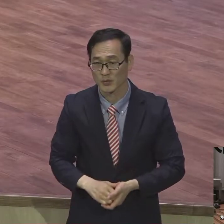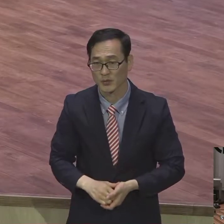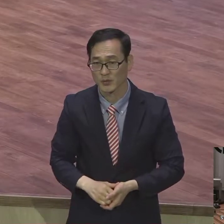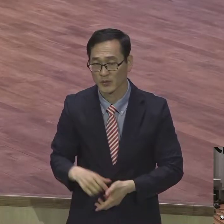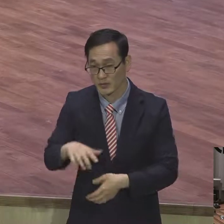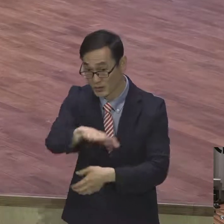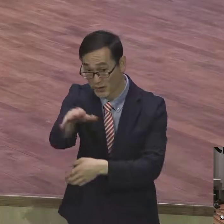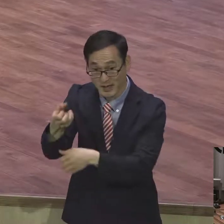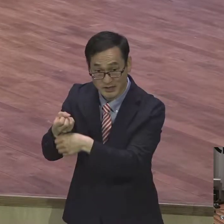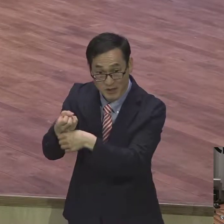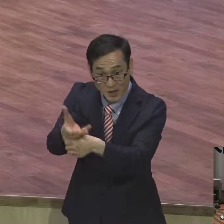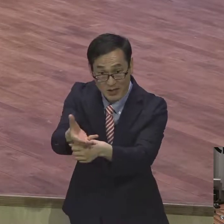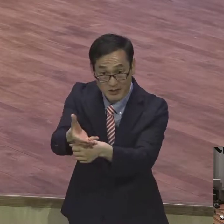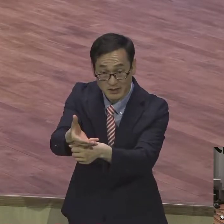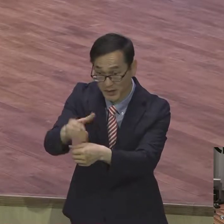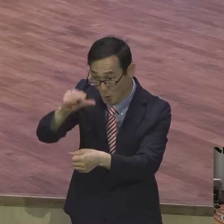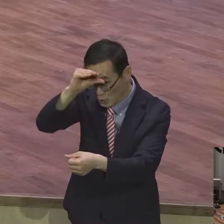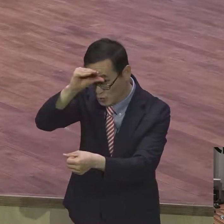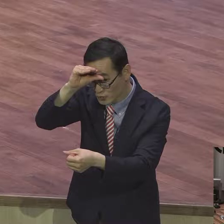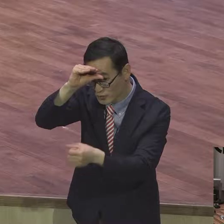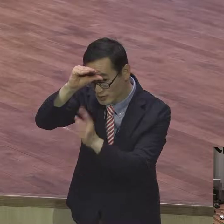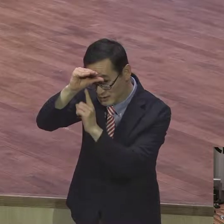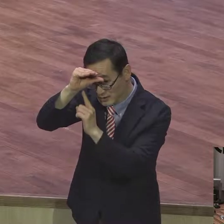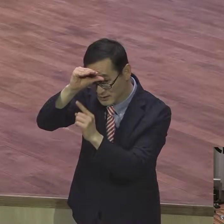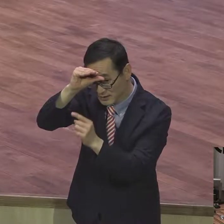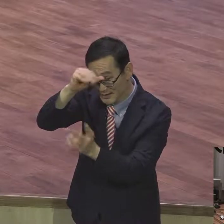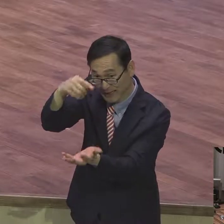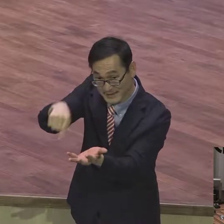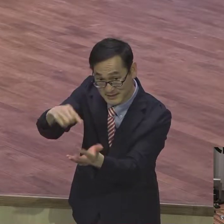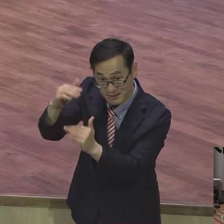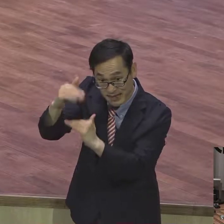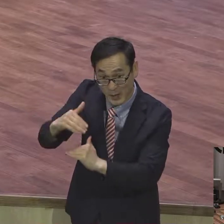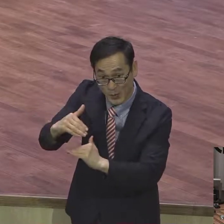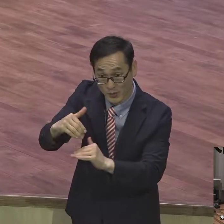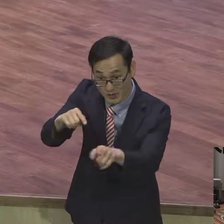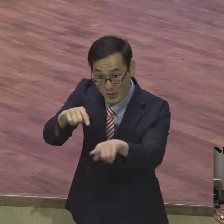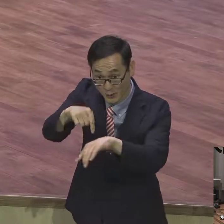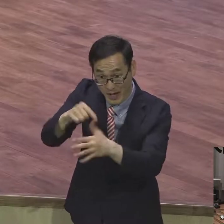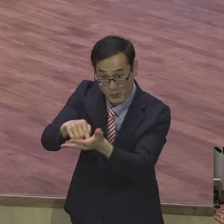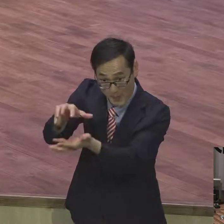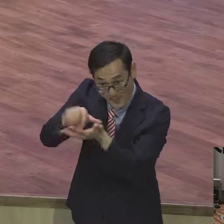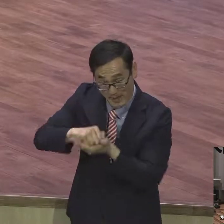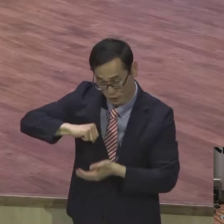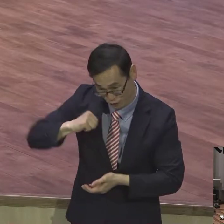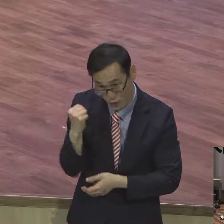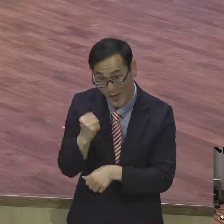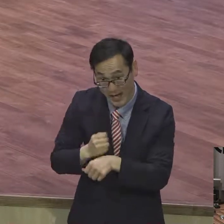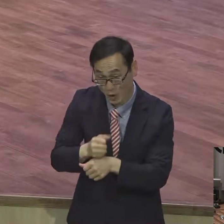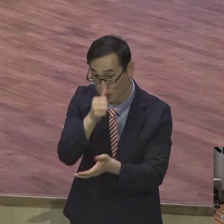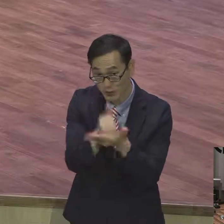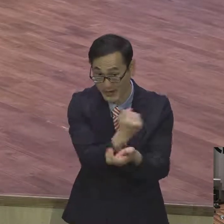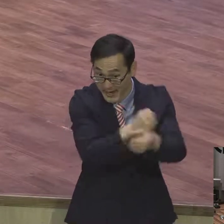교훈의 본을 마음으로 순종하여 죄로부터 해방되어 의에게 종이 되었느니라.